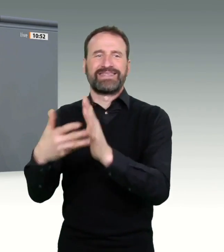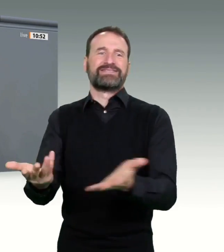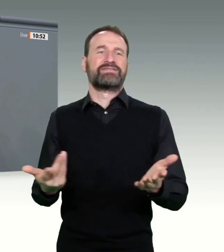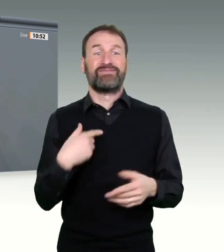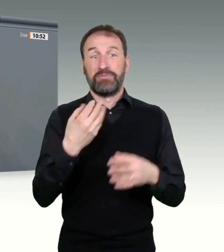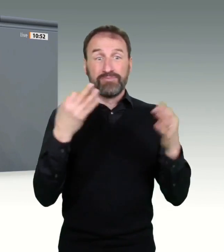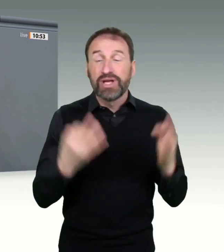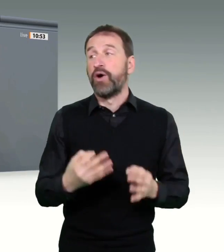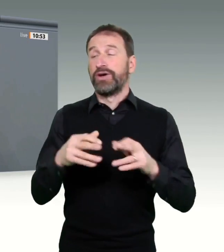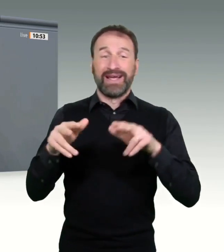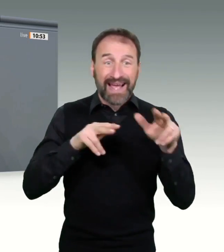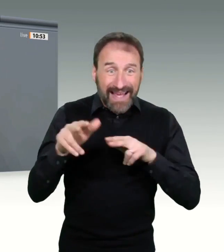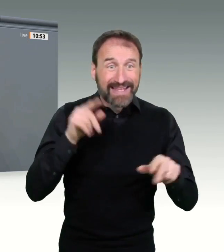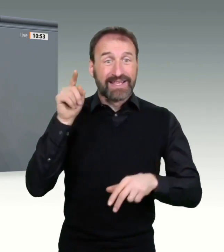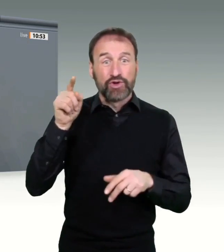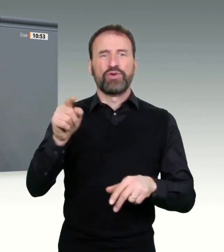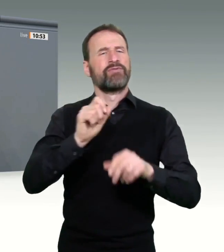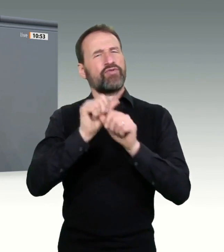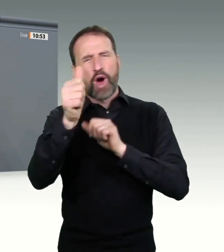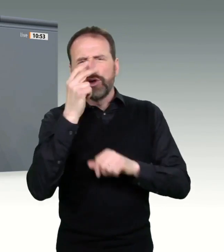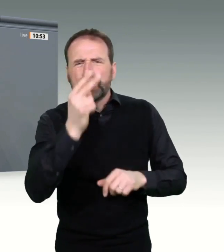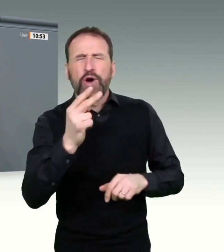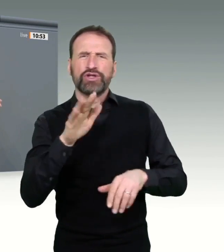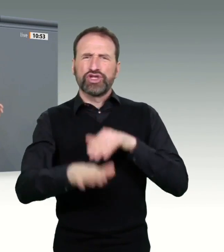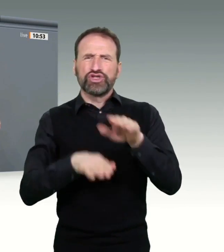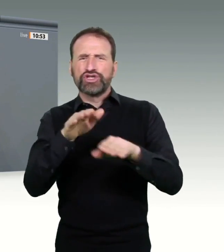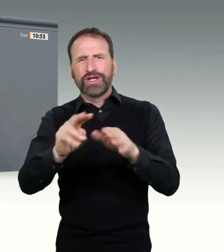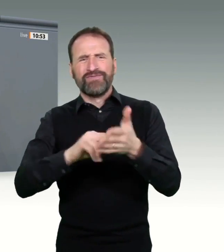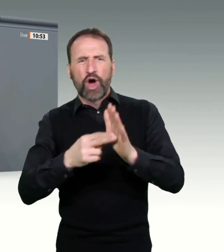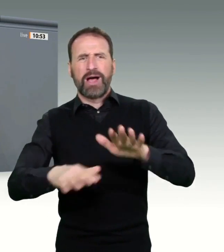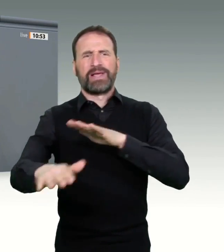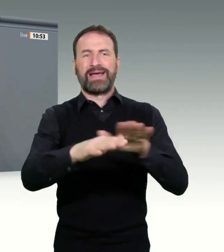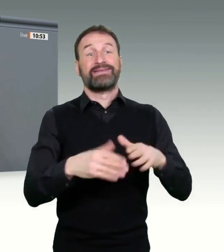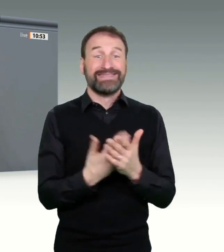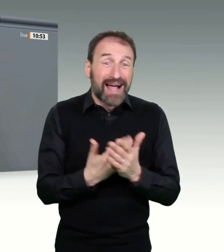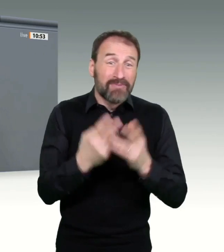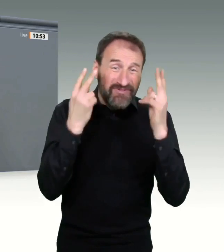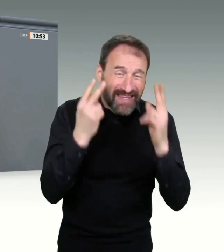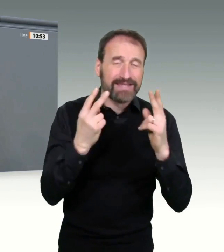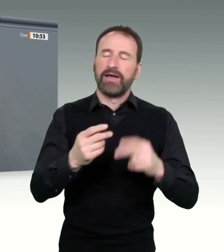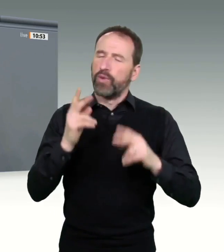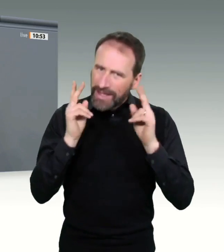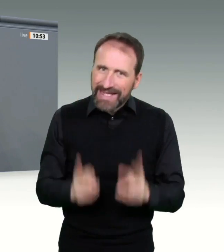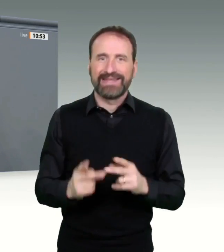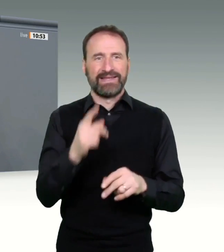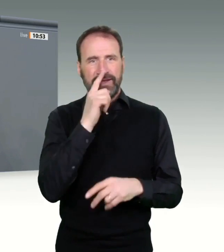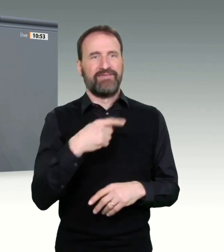Wir haben den MPK-Beschluss, dass Ende März, April auch in den Arztpraxen endlich mit dem Impfen begonnen werden soll.